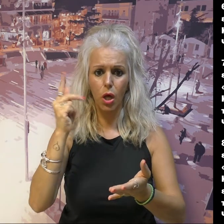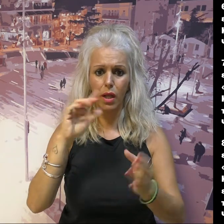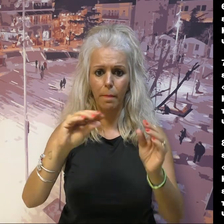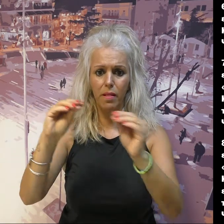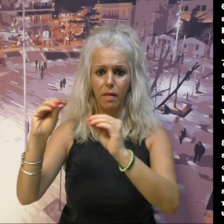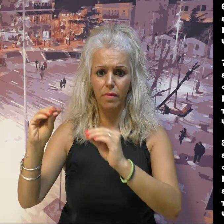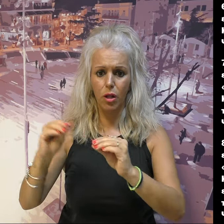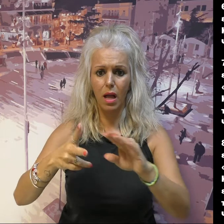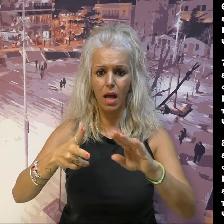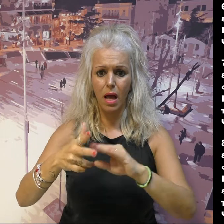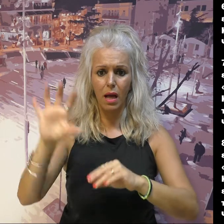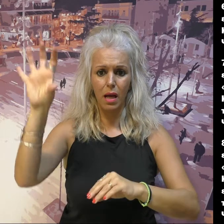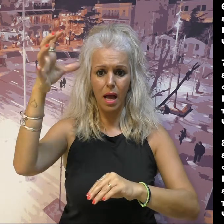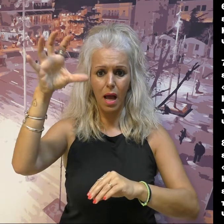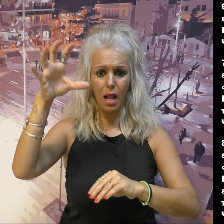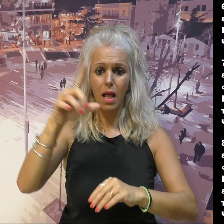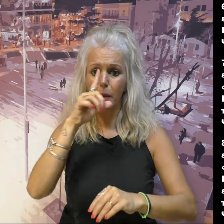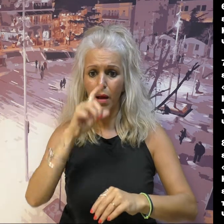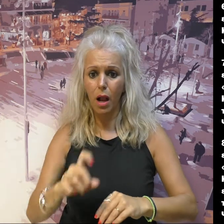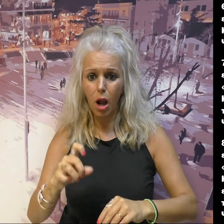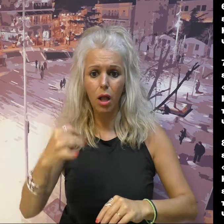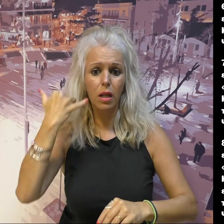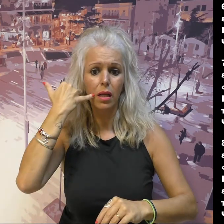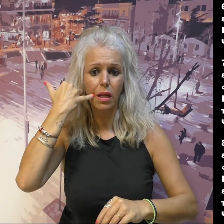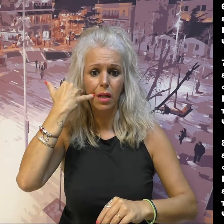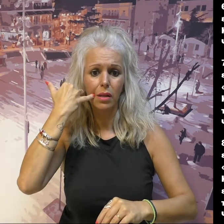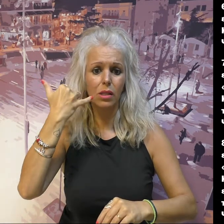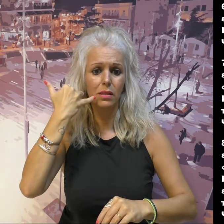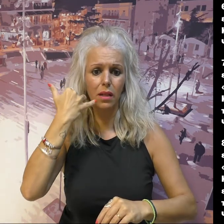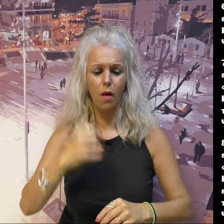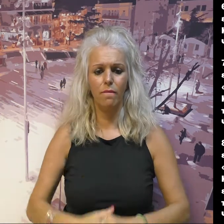εγκατάσταση κεραίας κινητής τηλεφωνίας Κοσμοτέ. Ψηφίστηκε ομόφωνα.